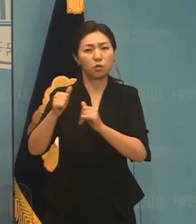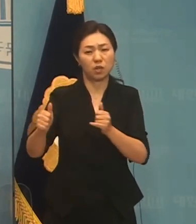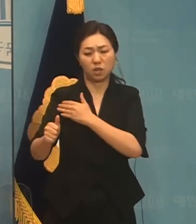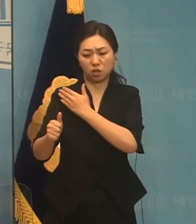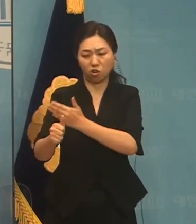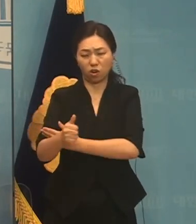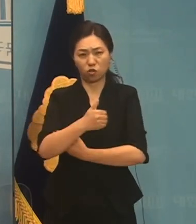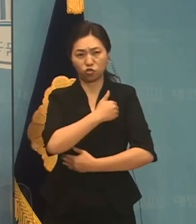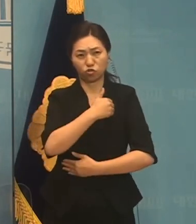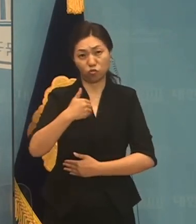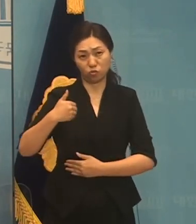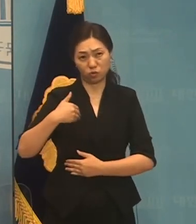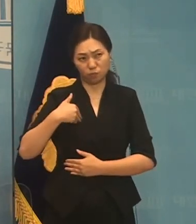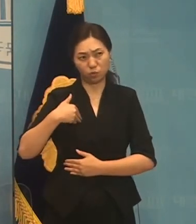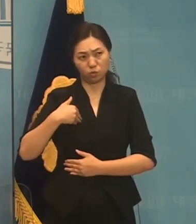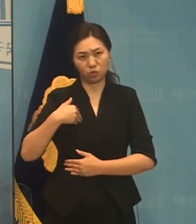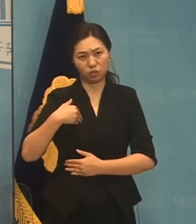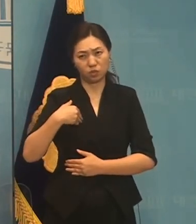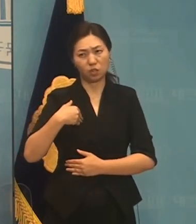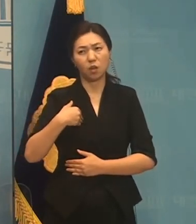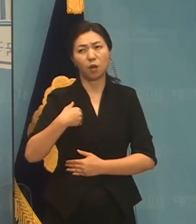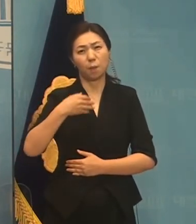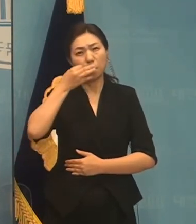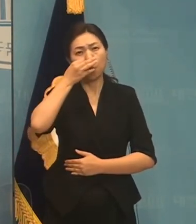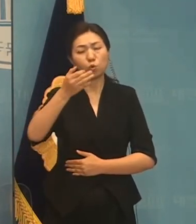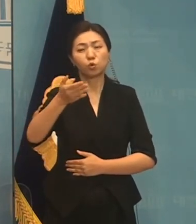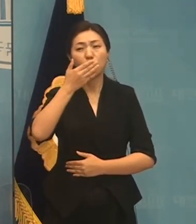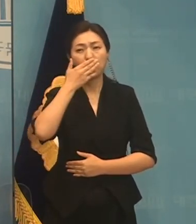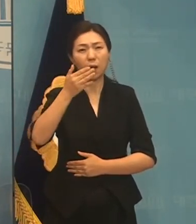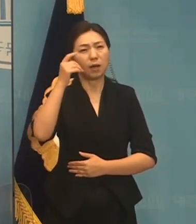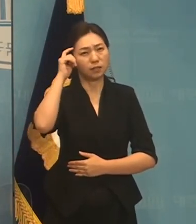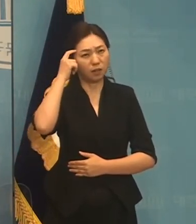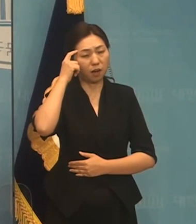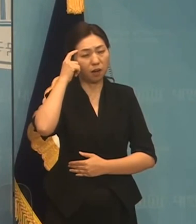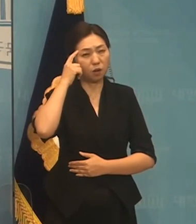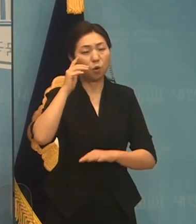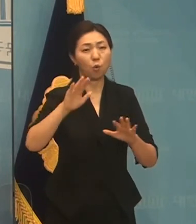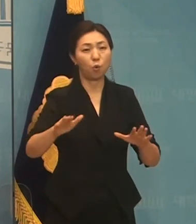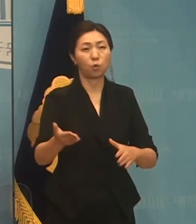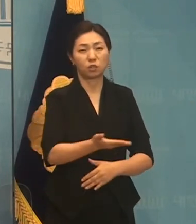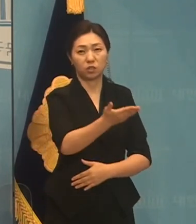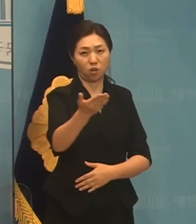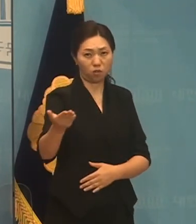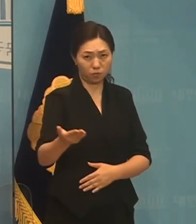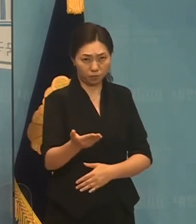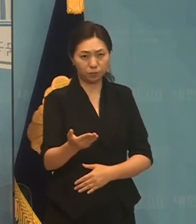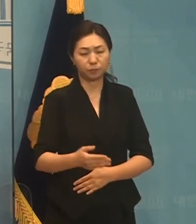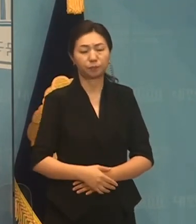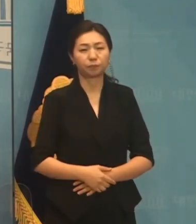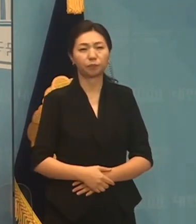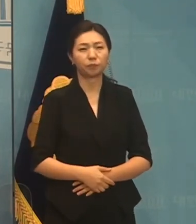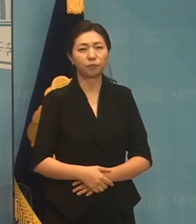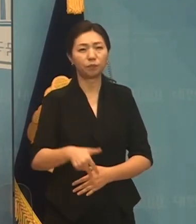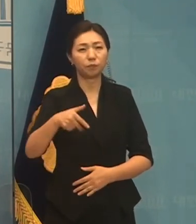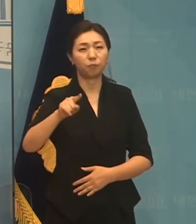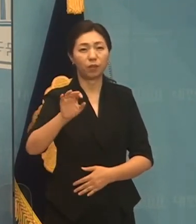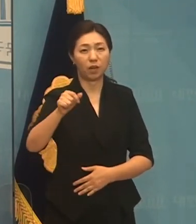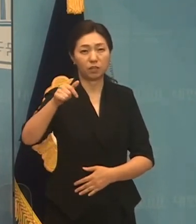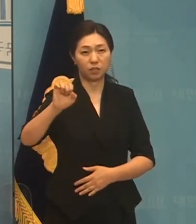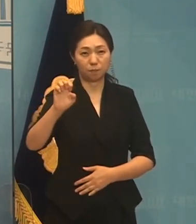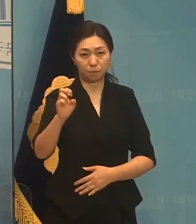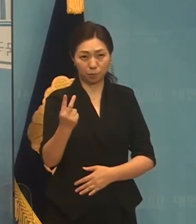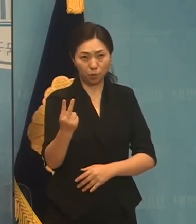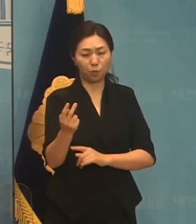생각하고 언론계에 계신 젊은 언론계 동지 여러분 장기표 동지를